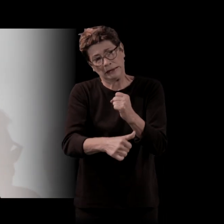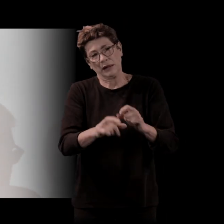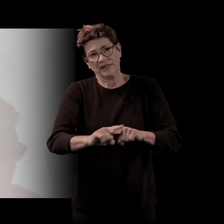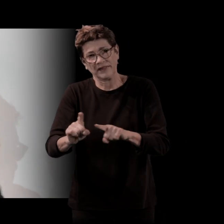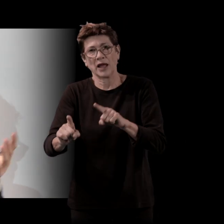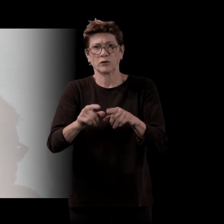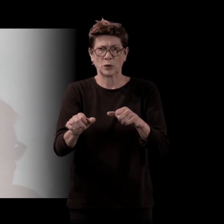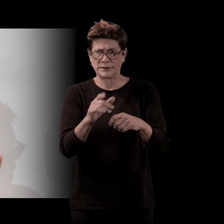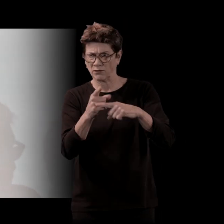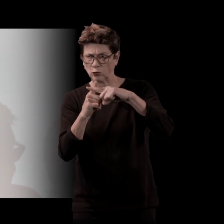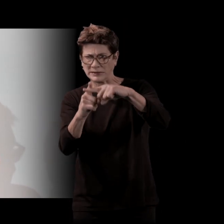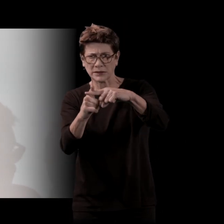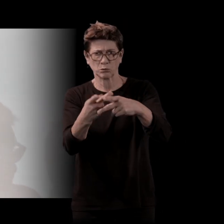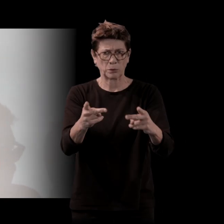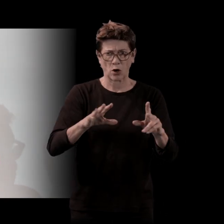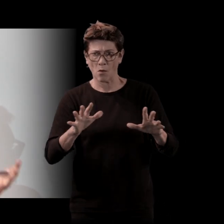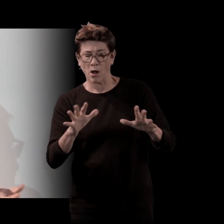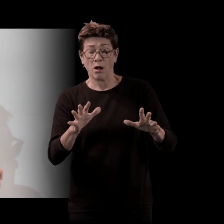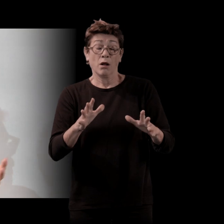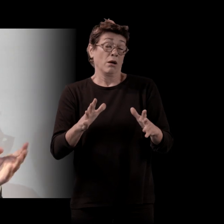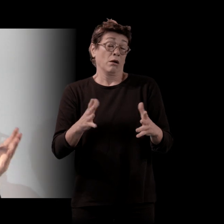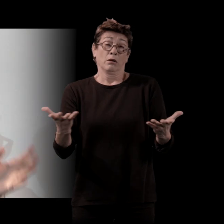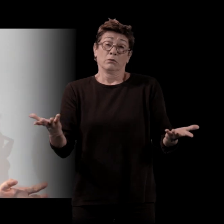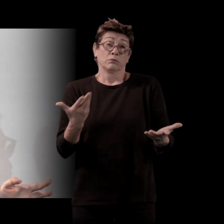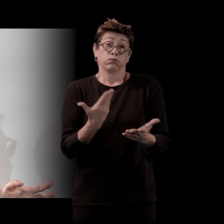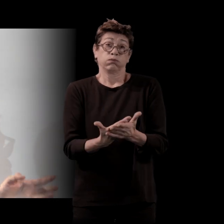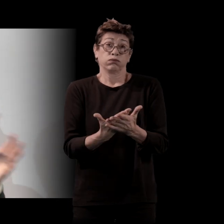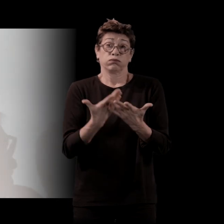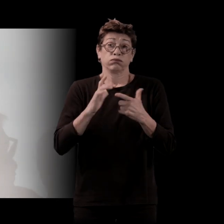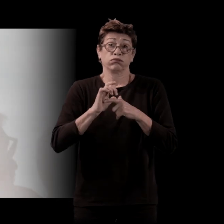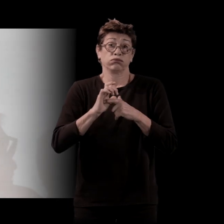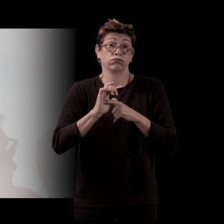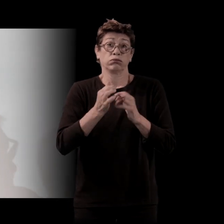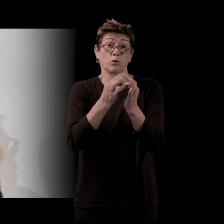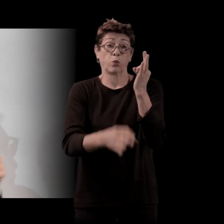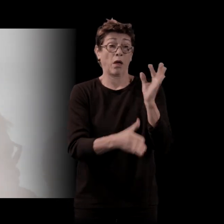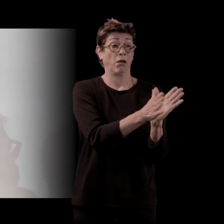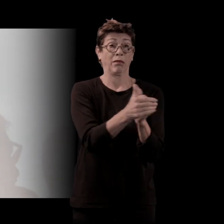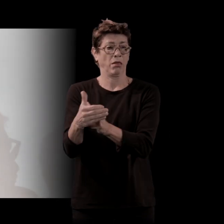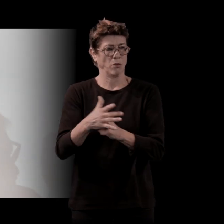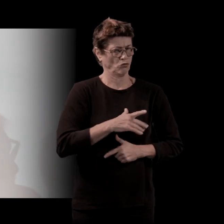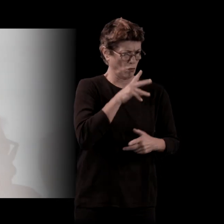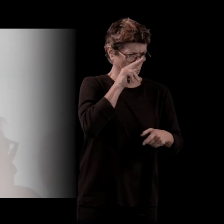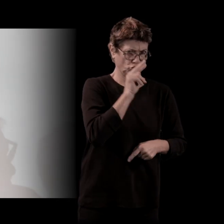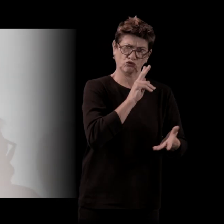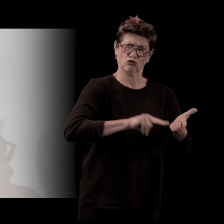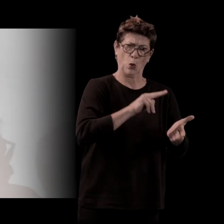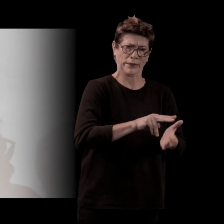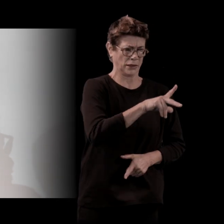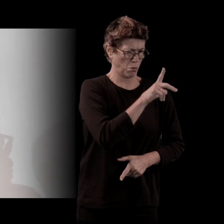Et ça produit, effectivement, des effets de chapelle où des gens qui lisent du polar ne lisent rien d'autre. Mais encore plus souvent, des gens qui lisent de la littérature générale ne